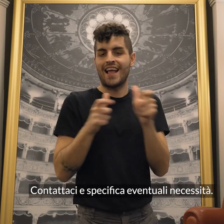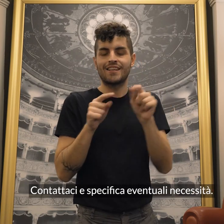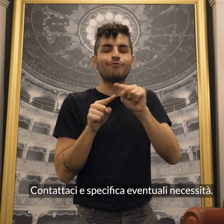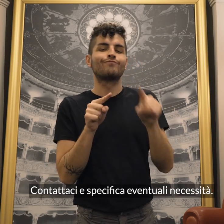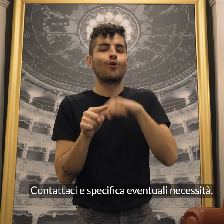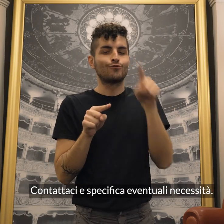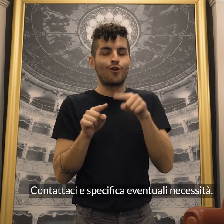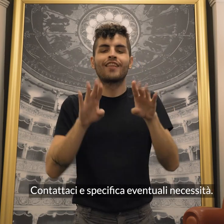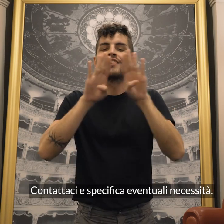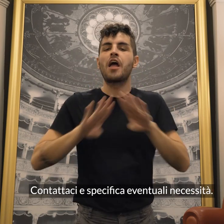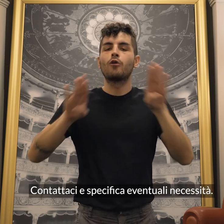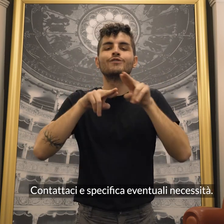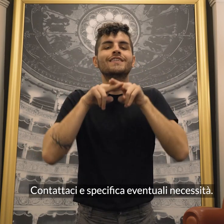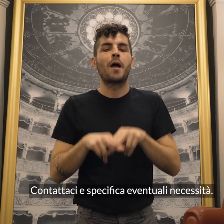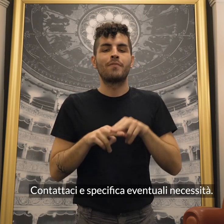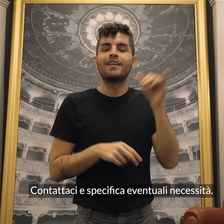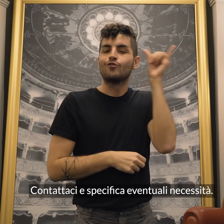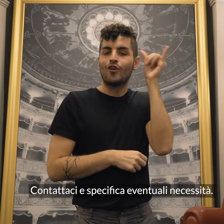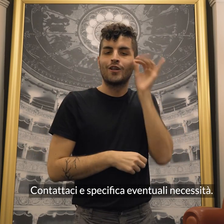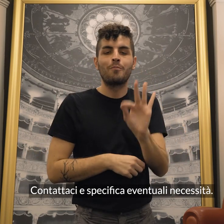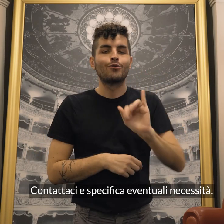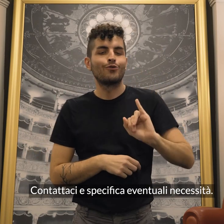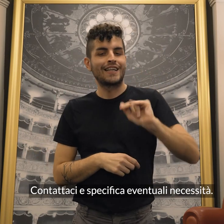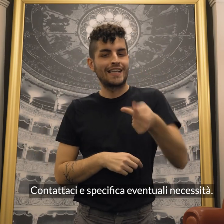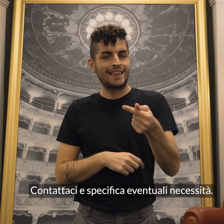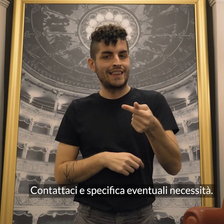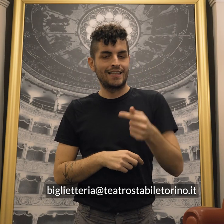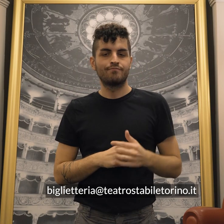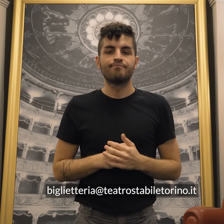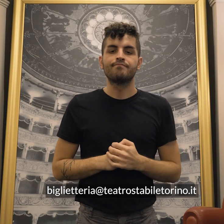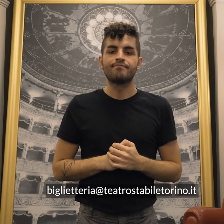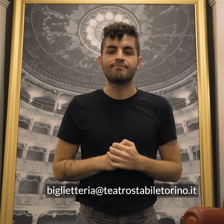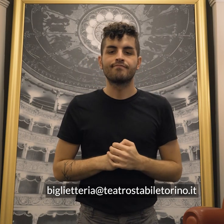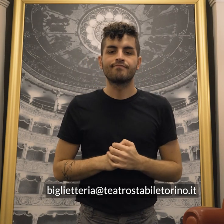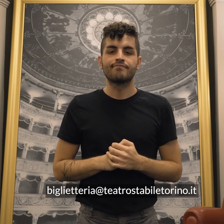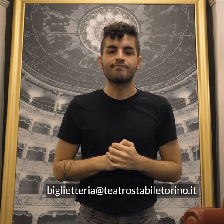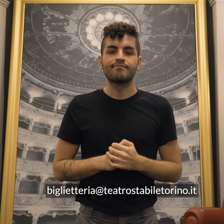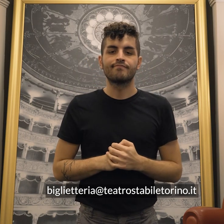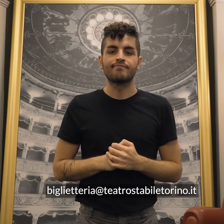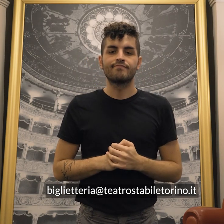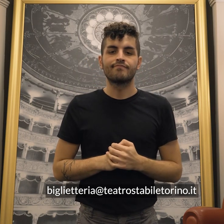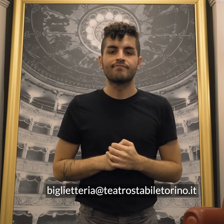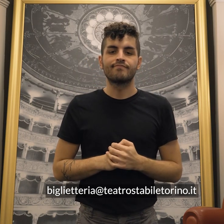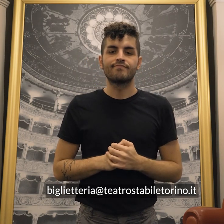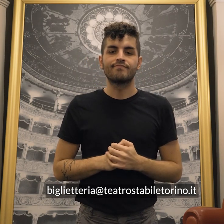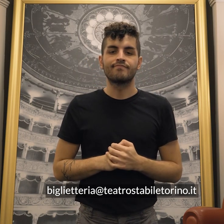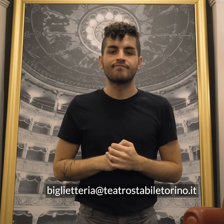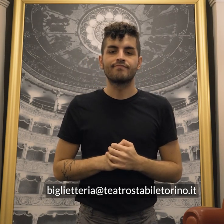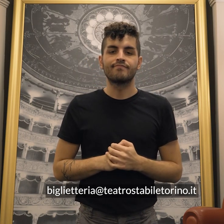Contattaci e specifica eventuali necessità biglietteria chiocciolateatrostabile torino punto it